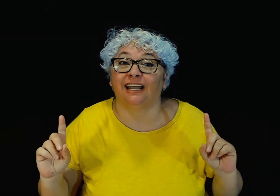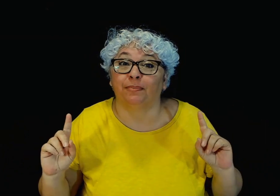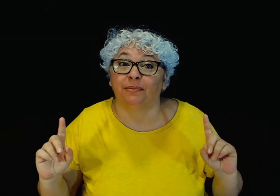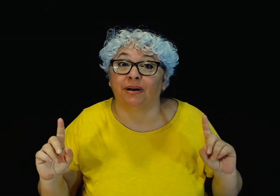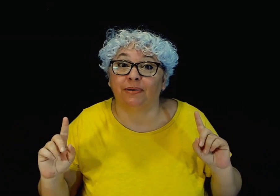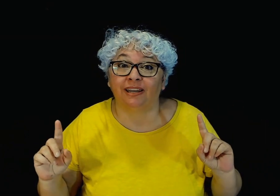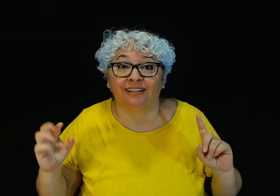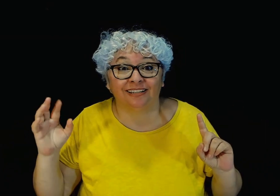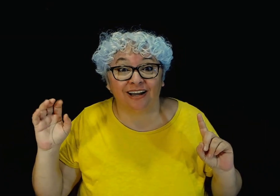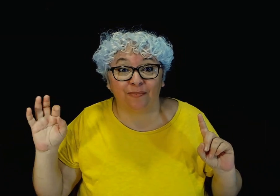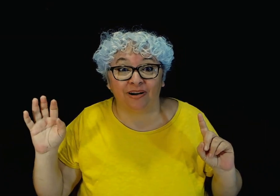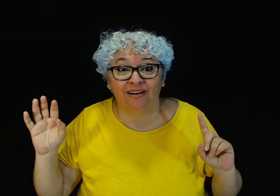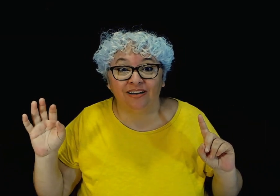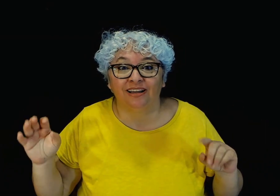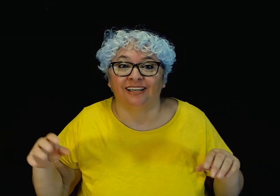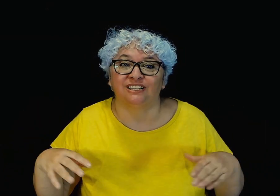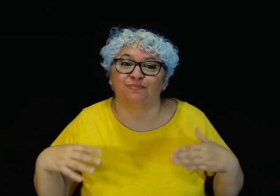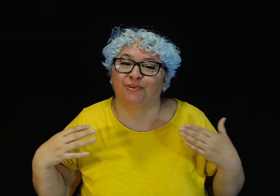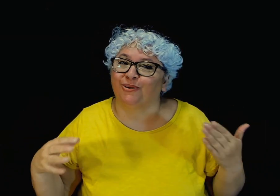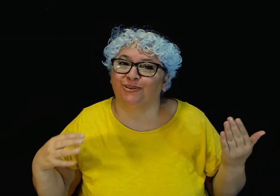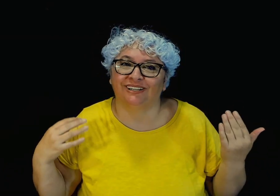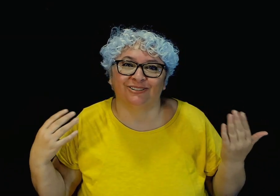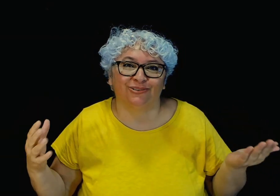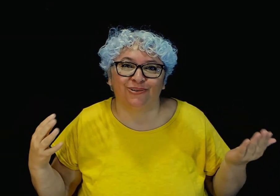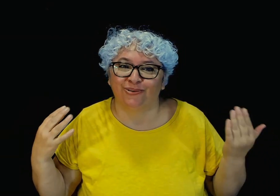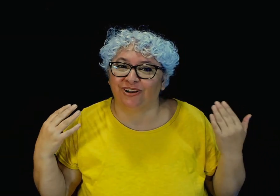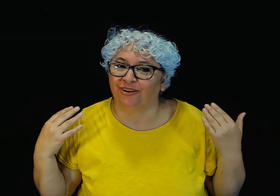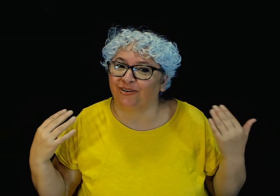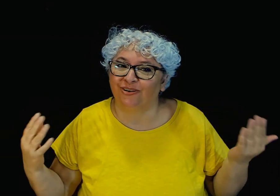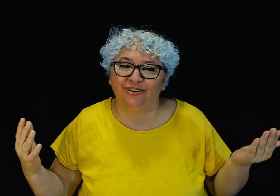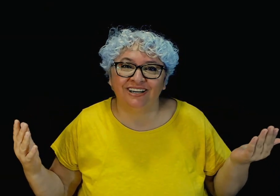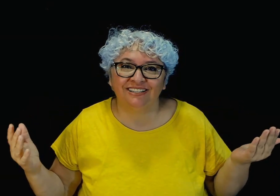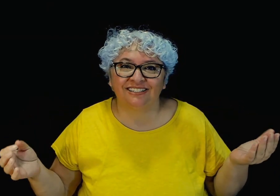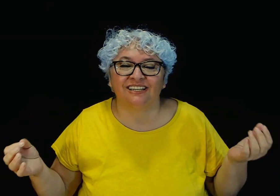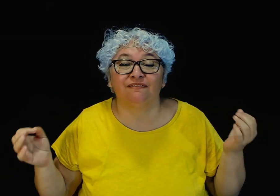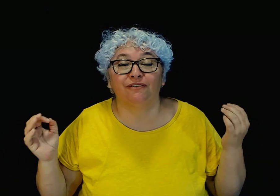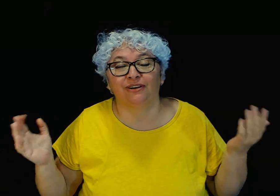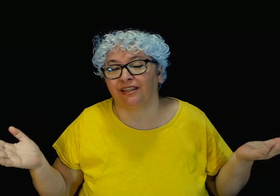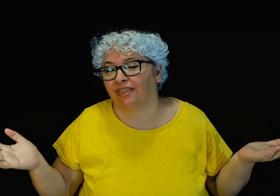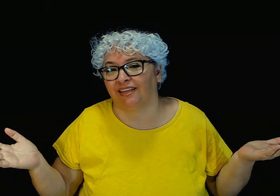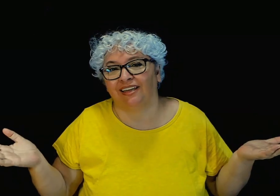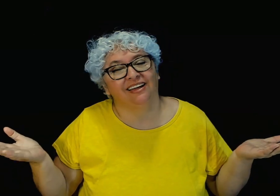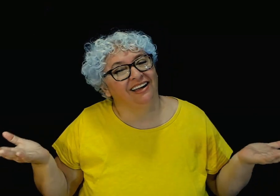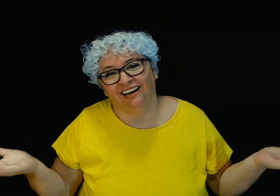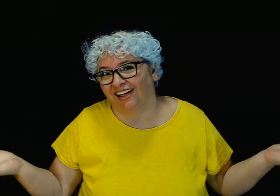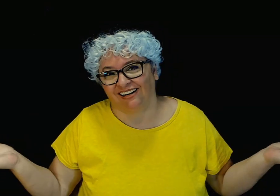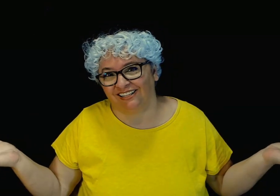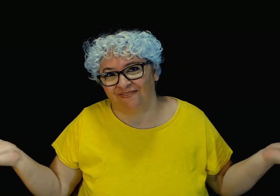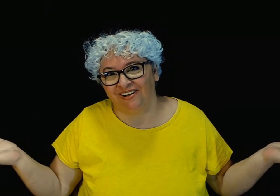la primavera trama que explota todo en colores y florece la retama